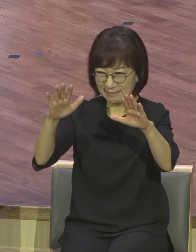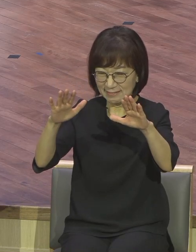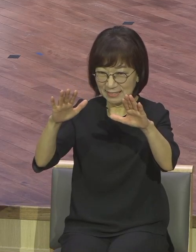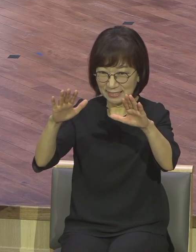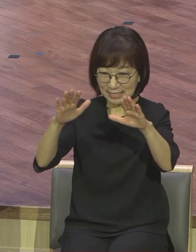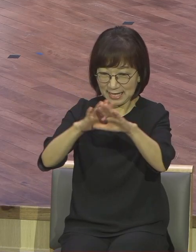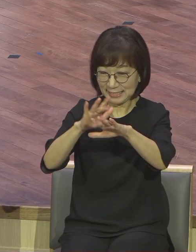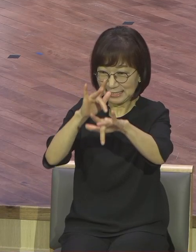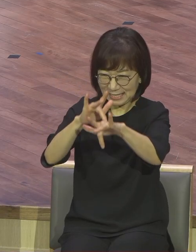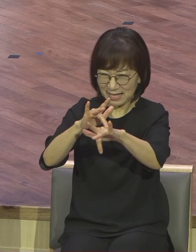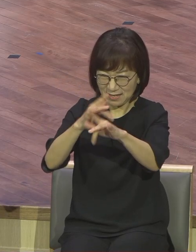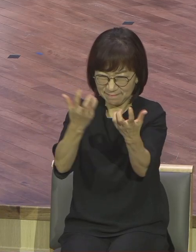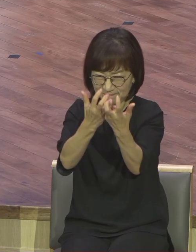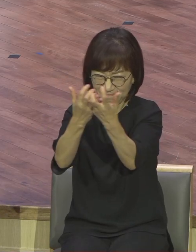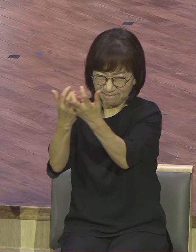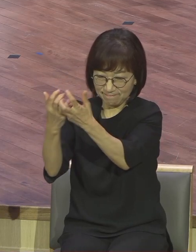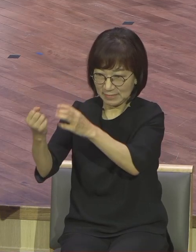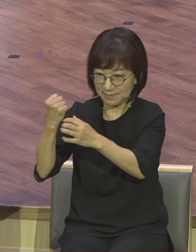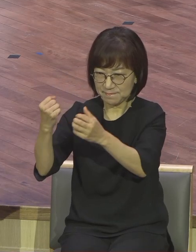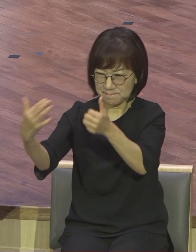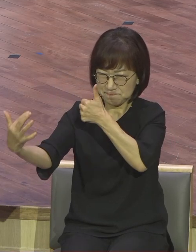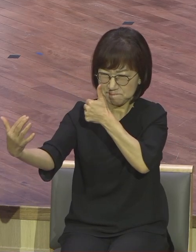익을 수 있다. 내 주는 강한 성인